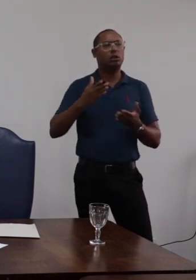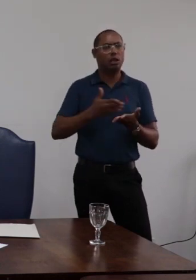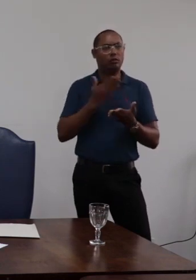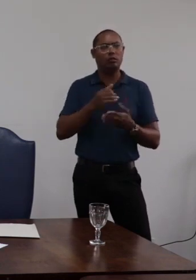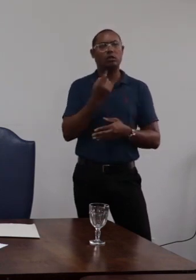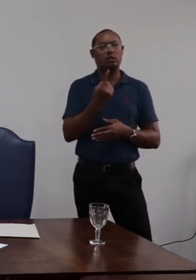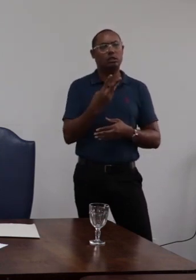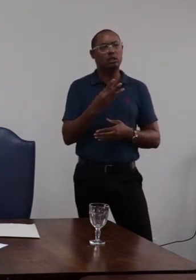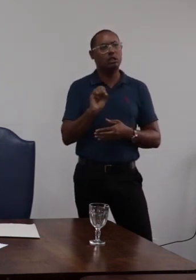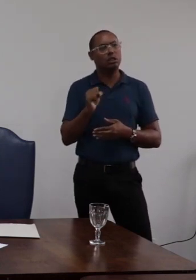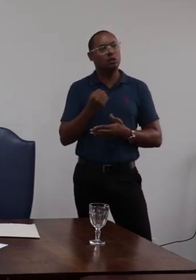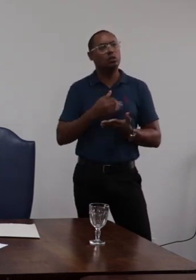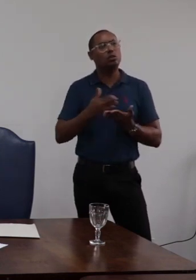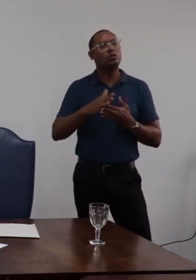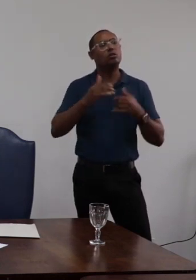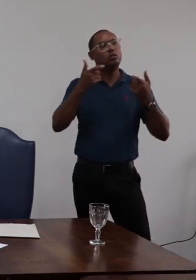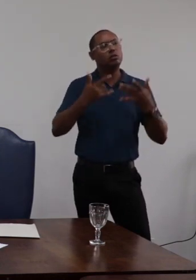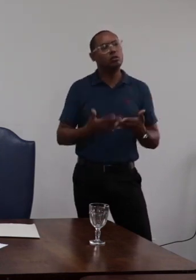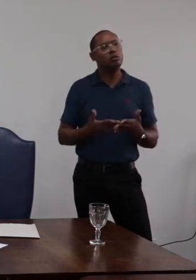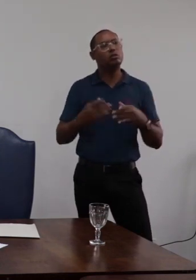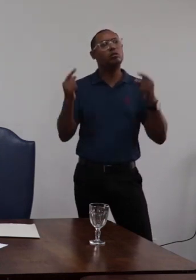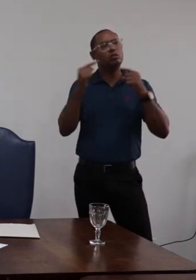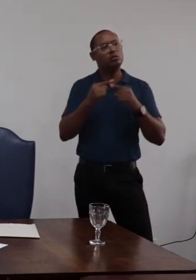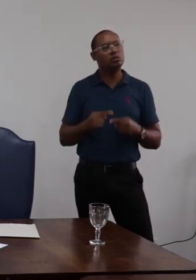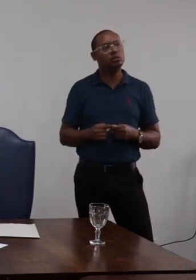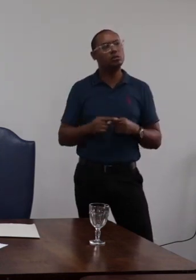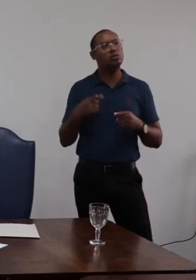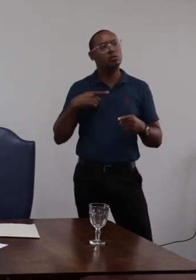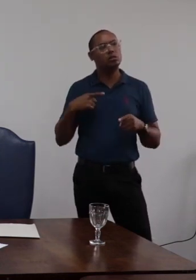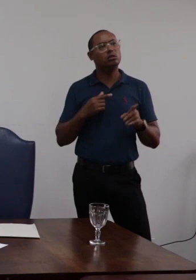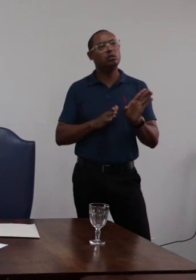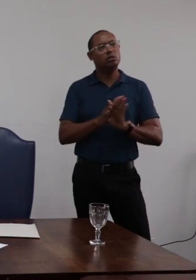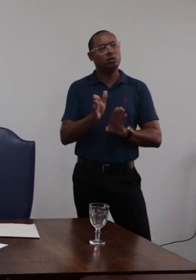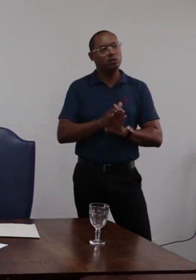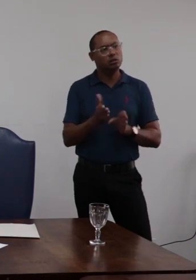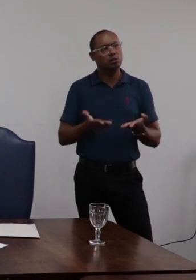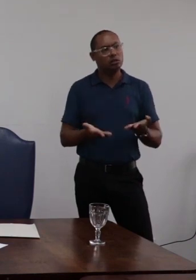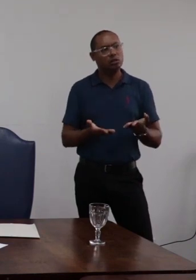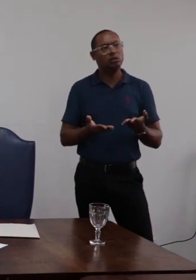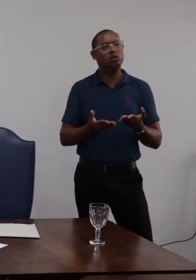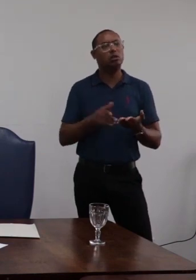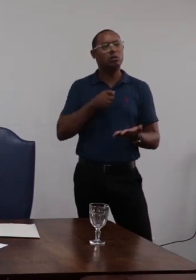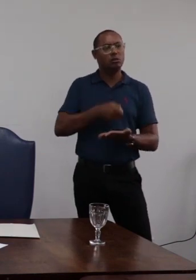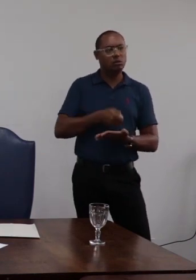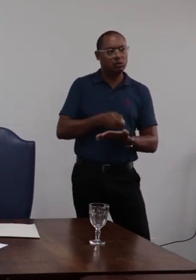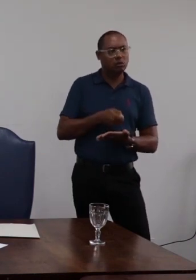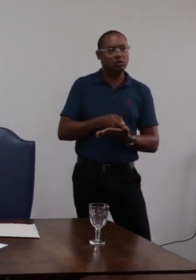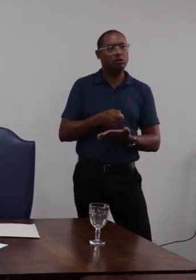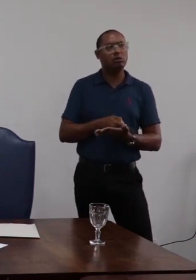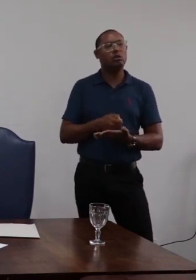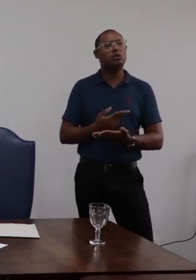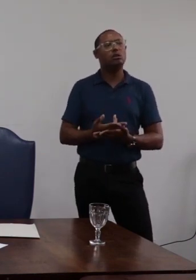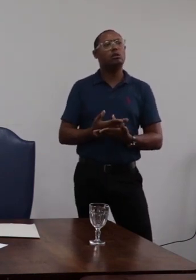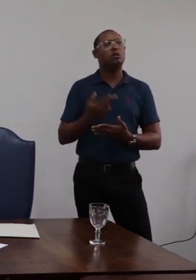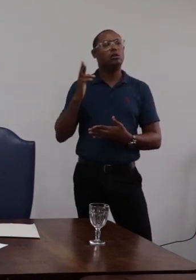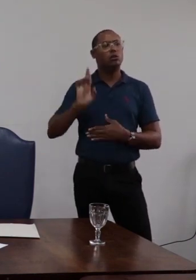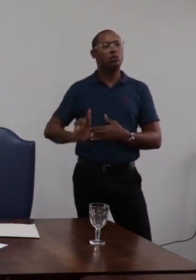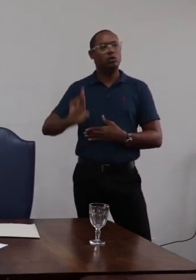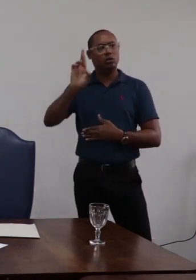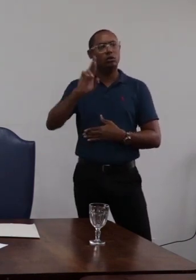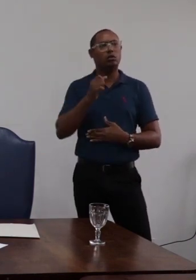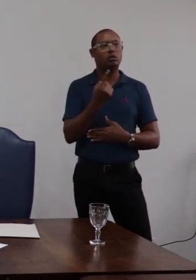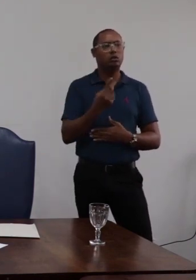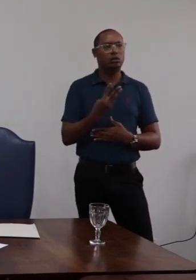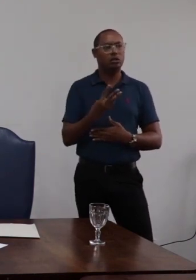referido processo a comissão manifesta-se pela aplicação da pena mínima de advertência escrita o magnífico reitor na página